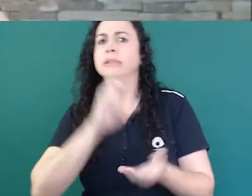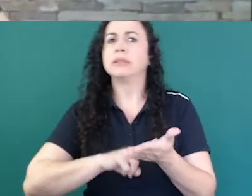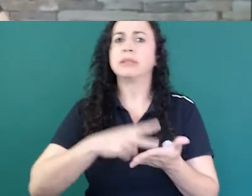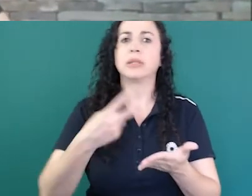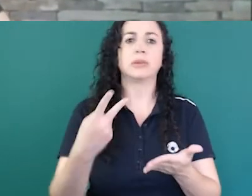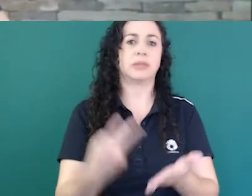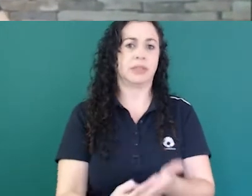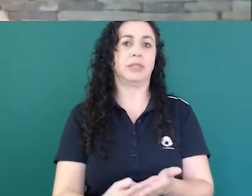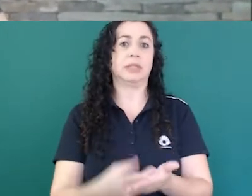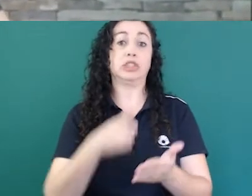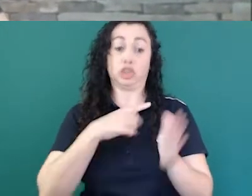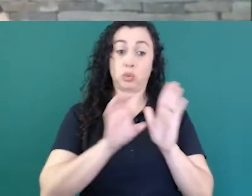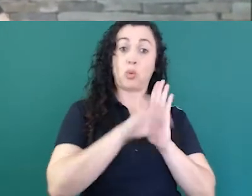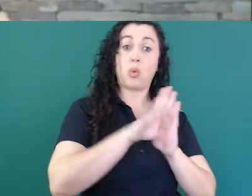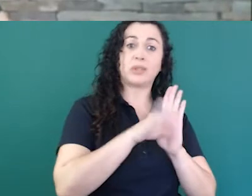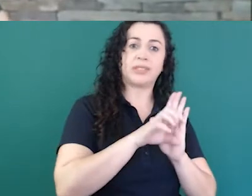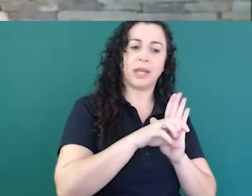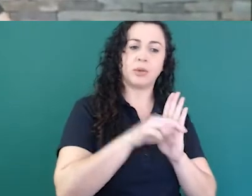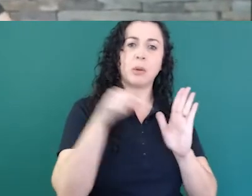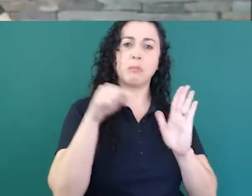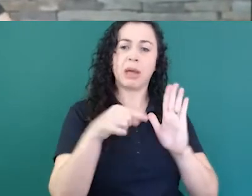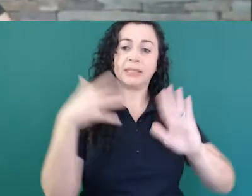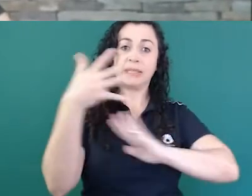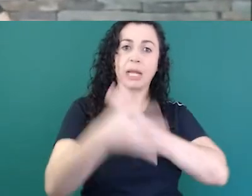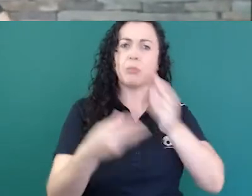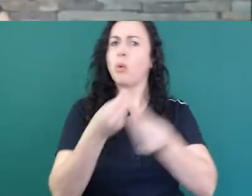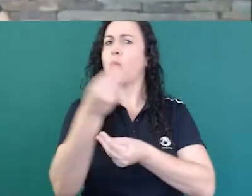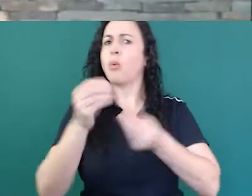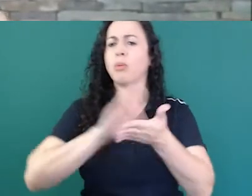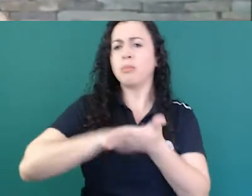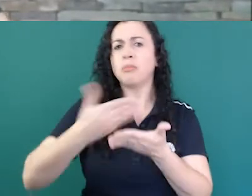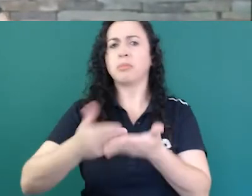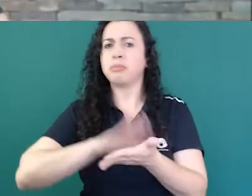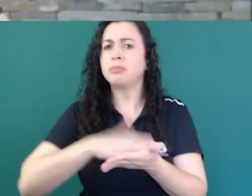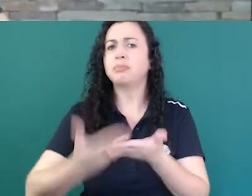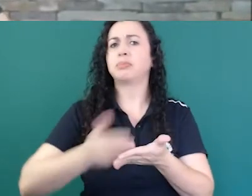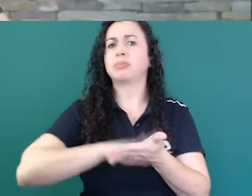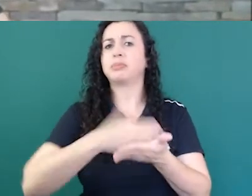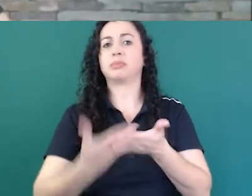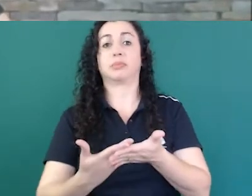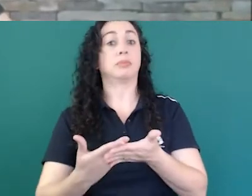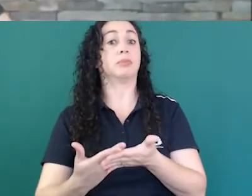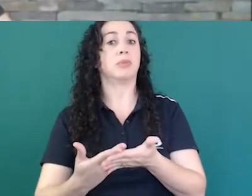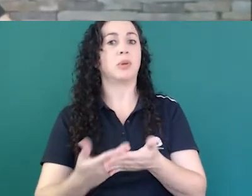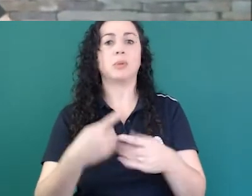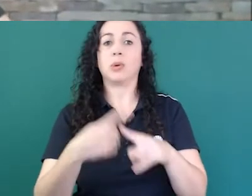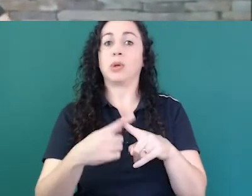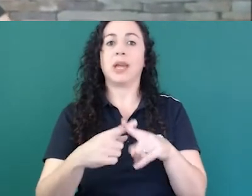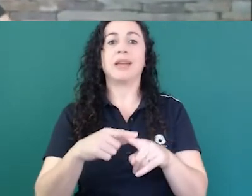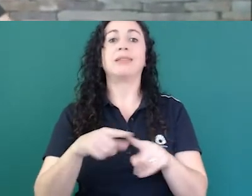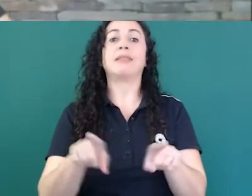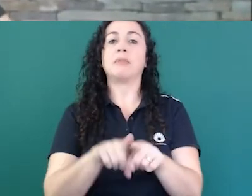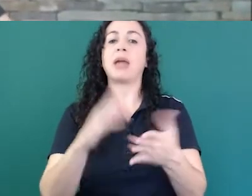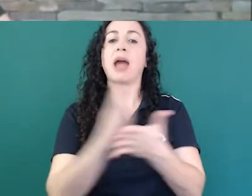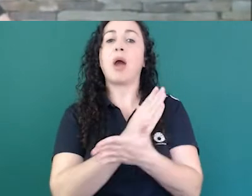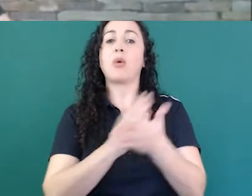existir o conceito para eles poderem fazer no avatar porque não tinha na língua na